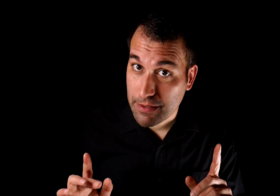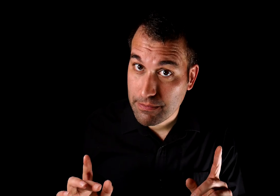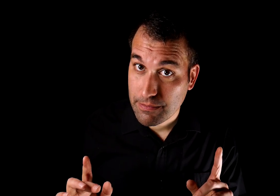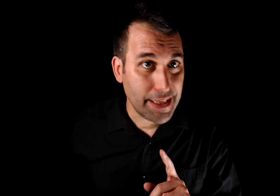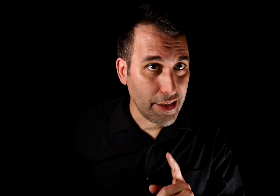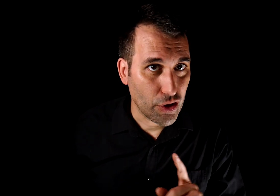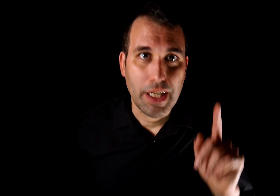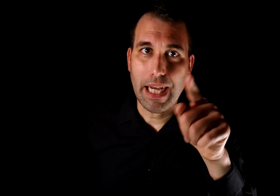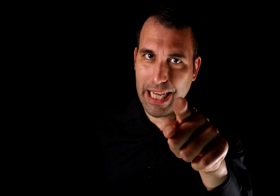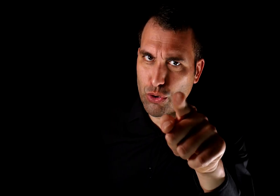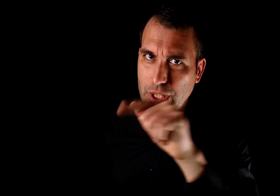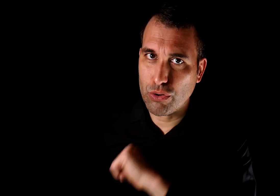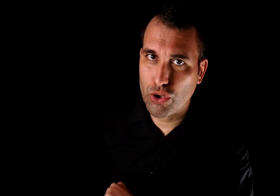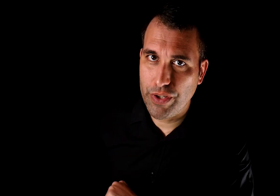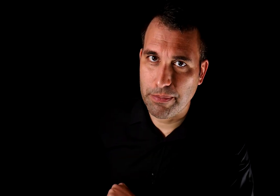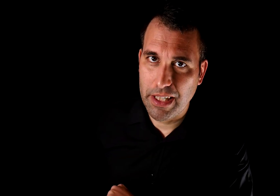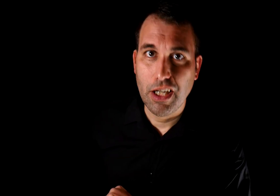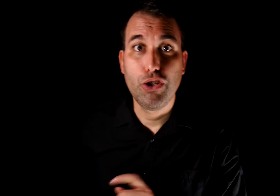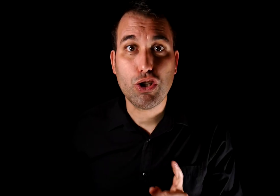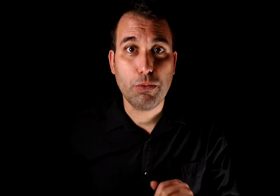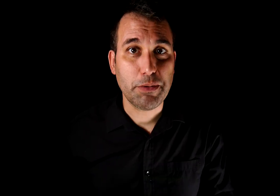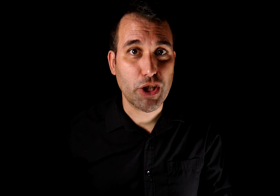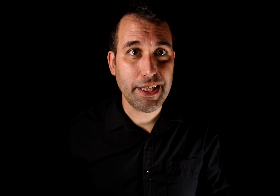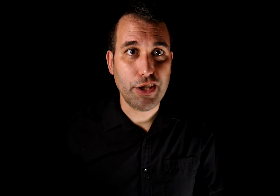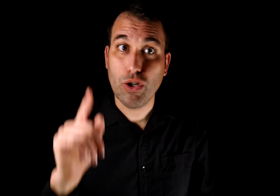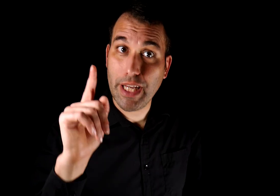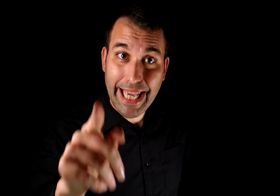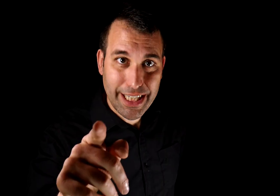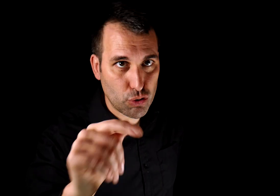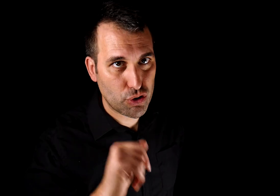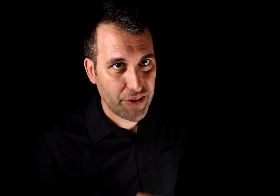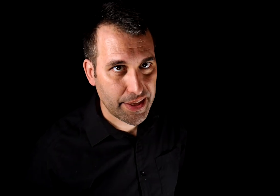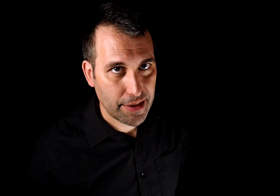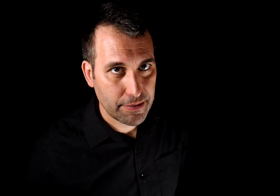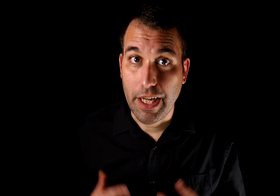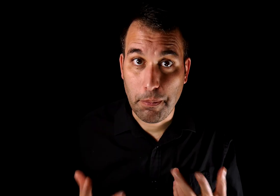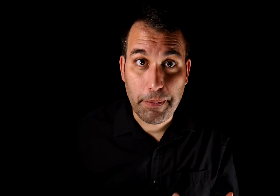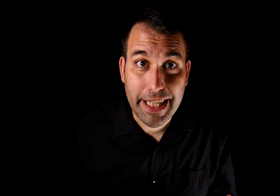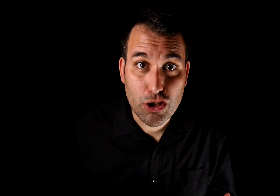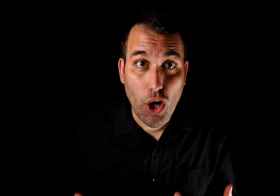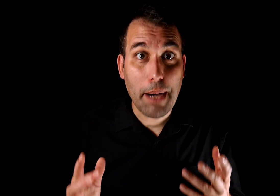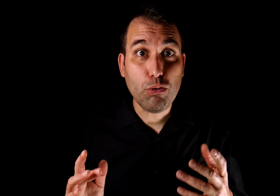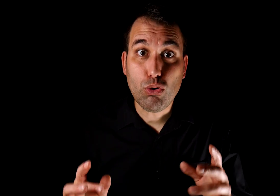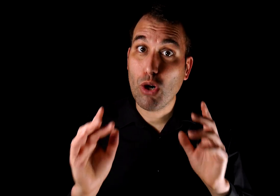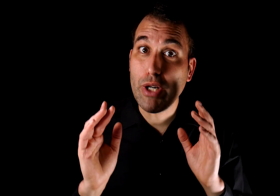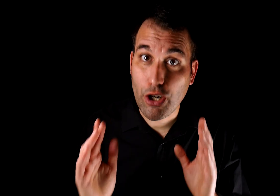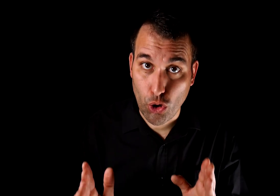Si digo, has usado un sofisma, no es lo mismo que si digo, eres un sofista. En el primer caso, apunto a un error,